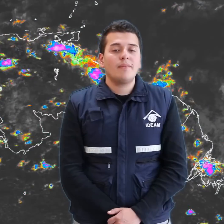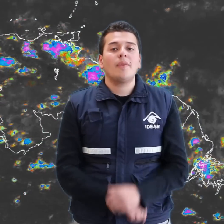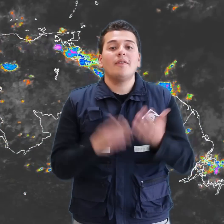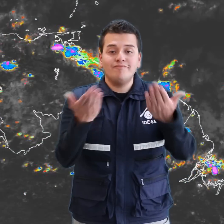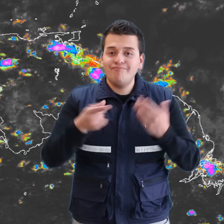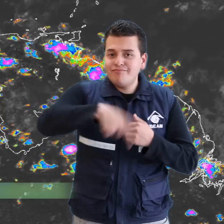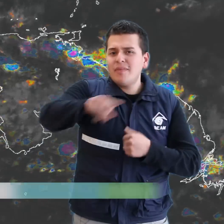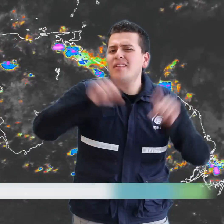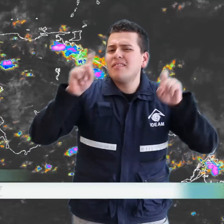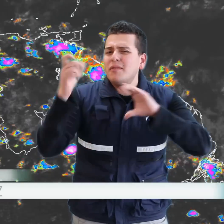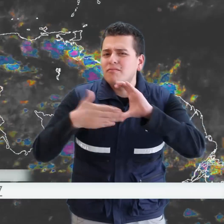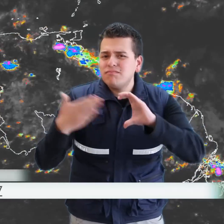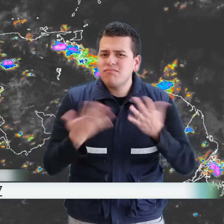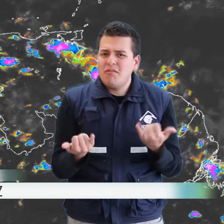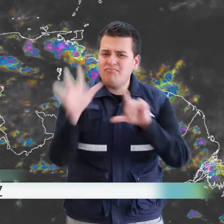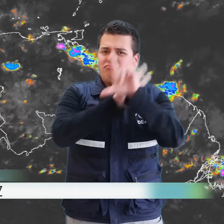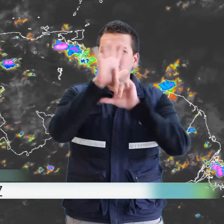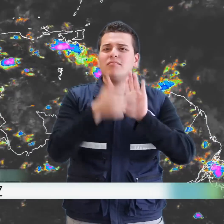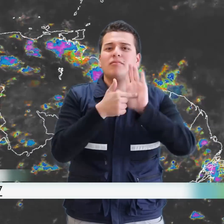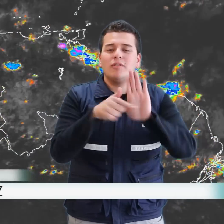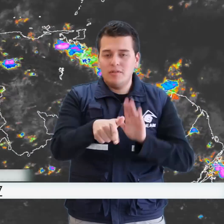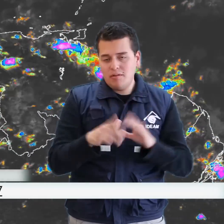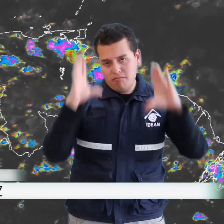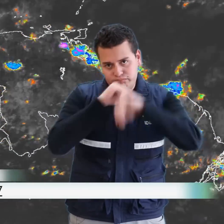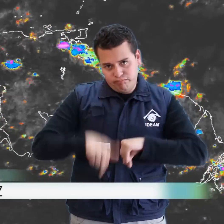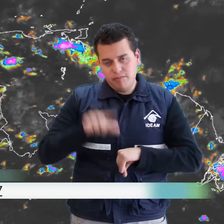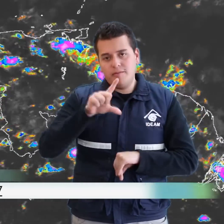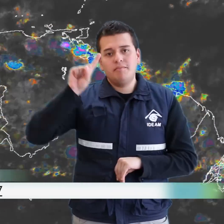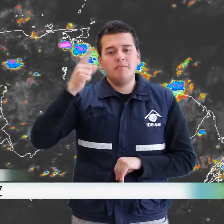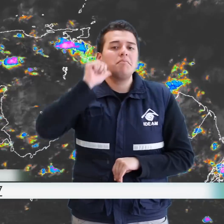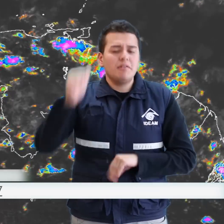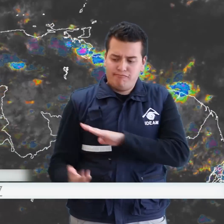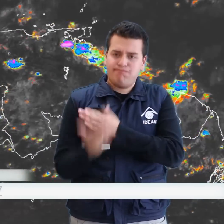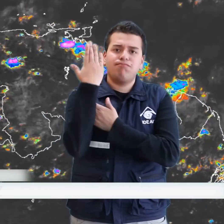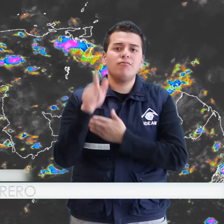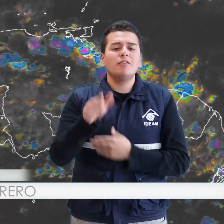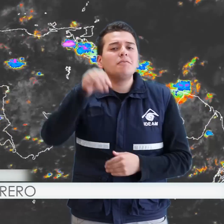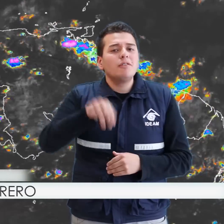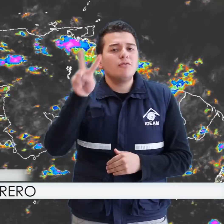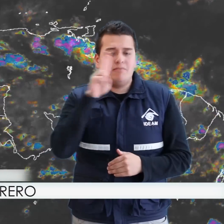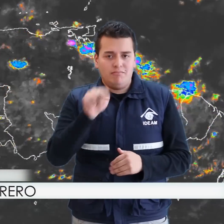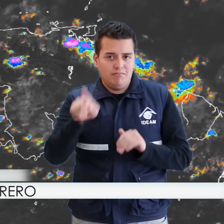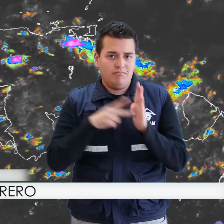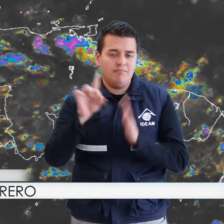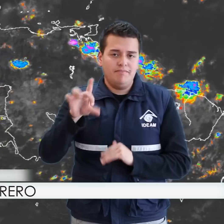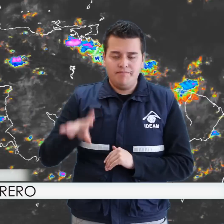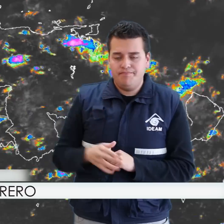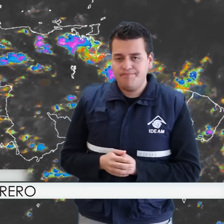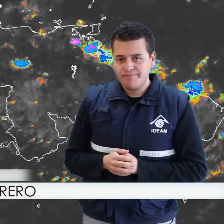Bienvenidos al pronóstico virtual para la noche de hoy, lunes primero y la madrugada de mañana martes 2 de junio de 2015.